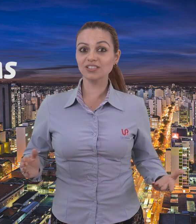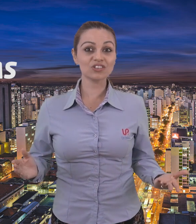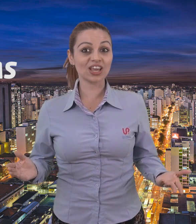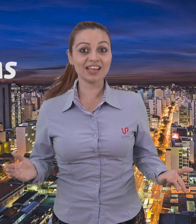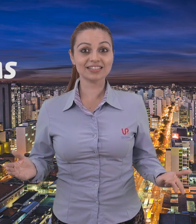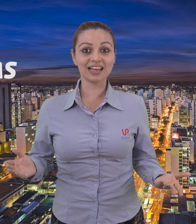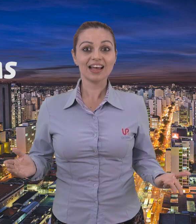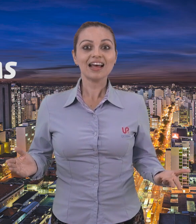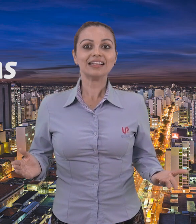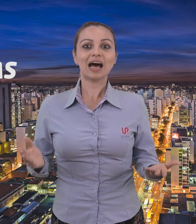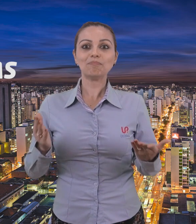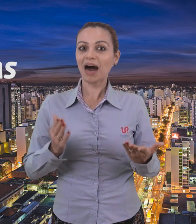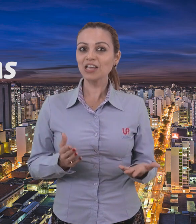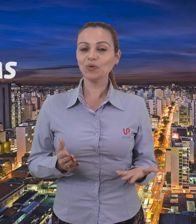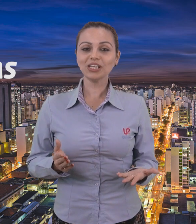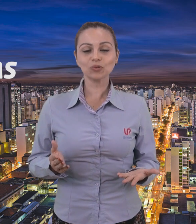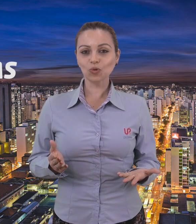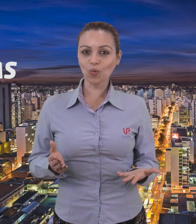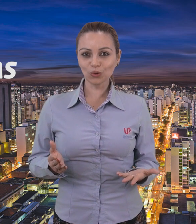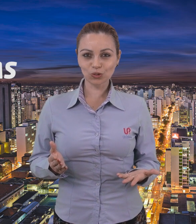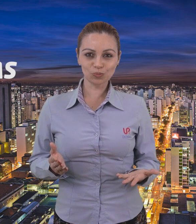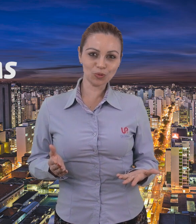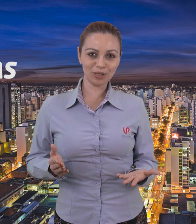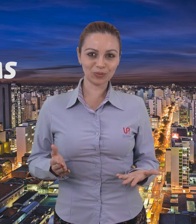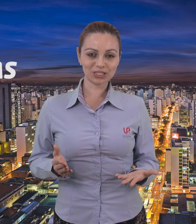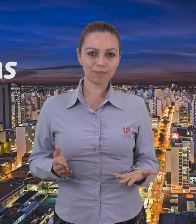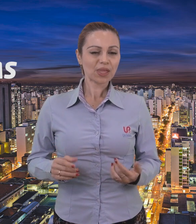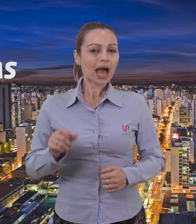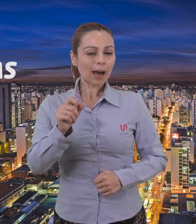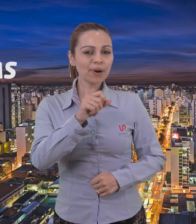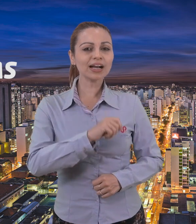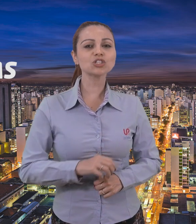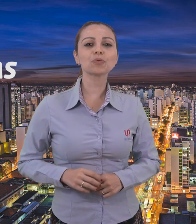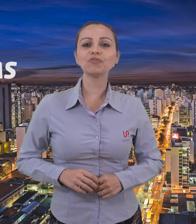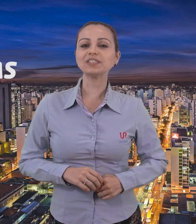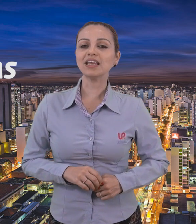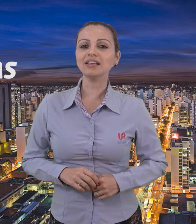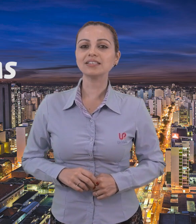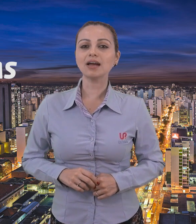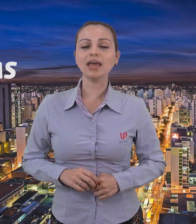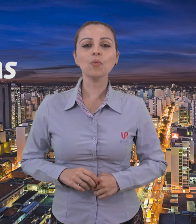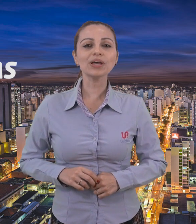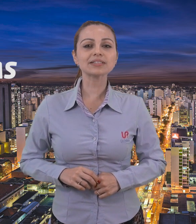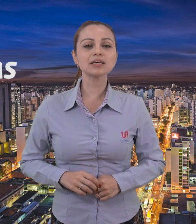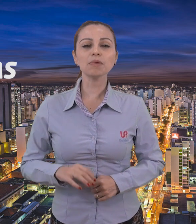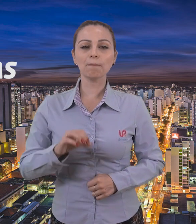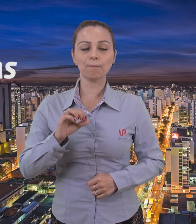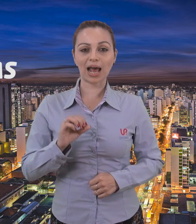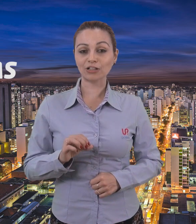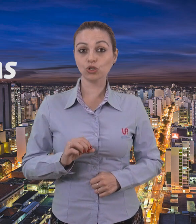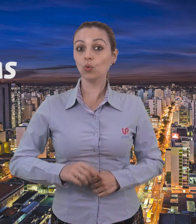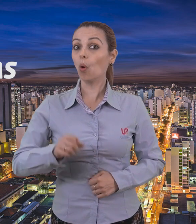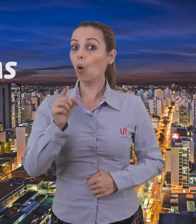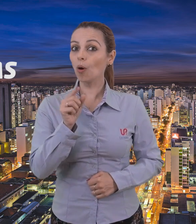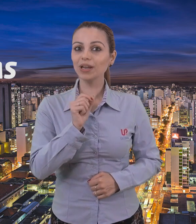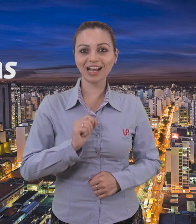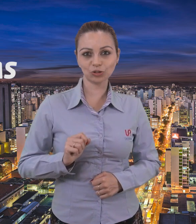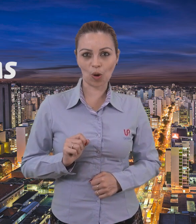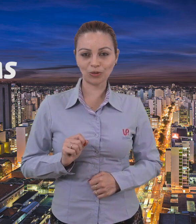exigência na maioria dos concursos públicos. A banca de proficiência é um exame prático, obrigatório,